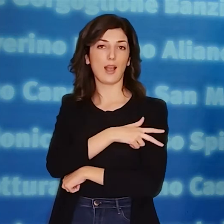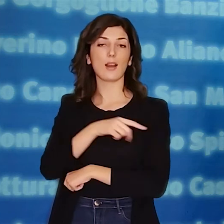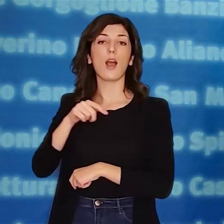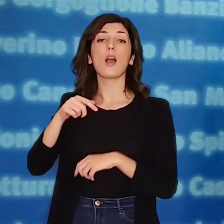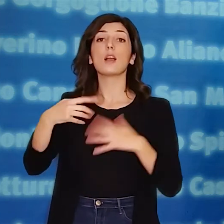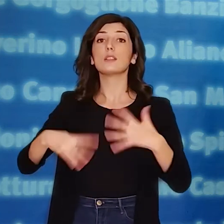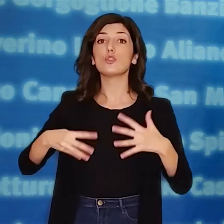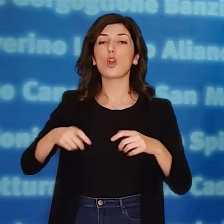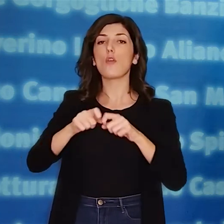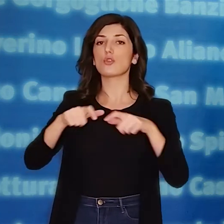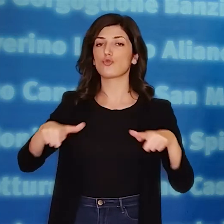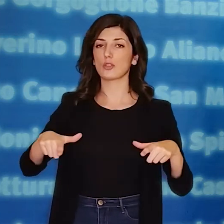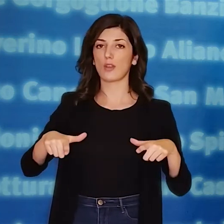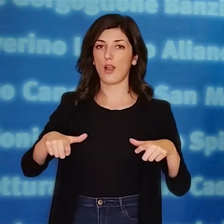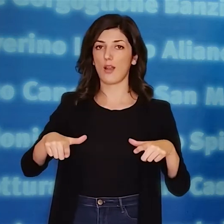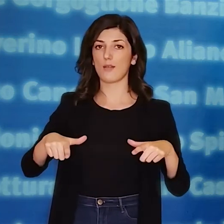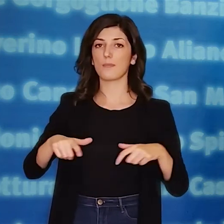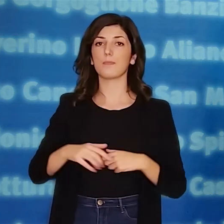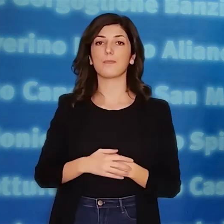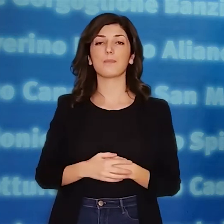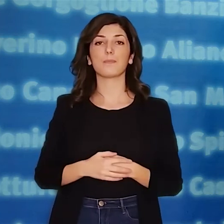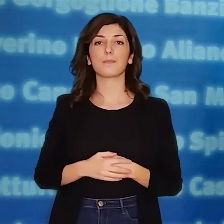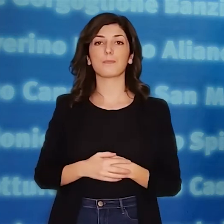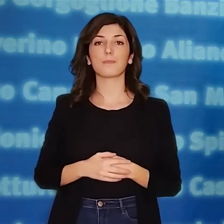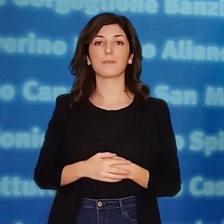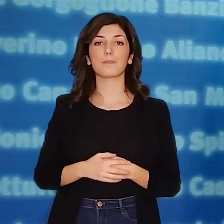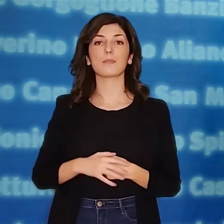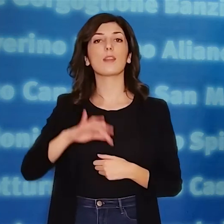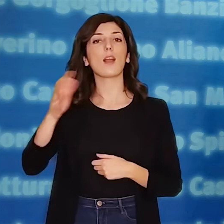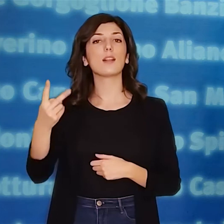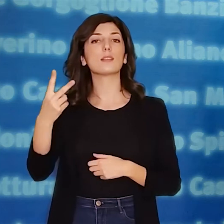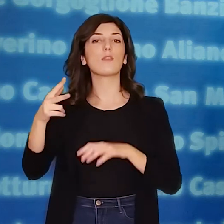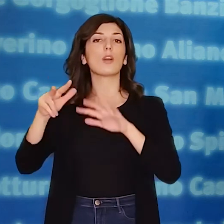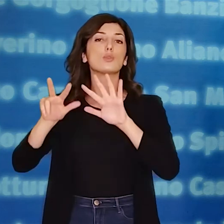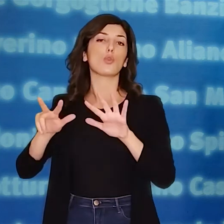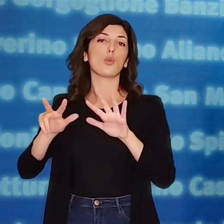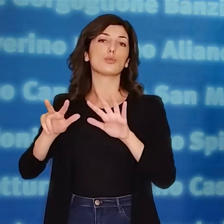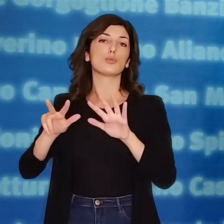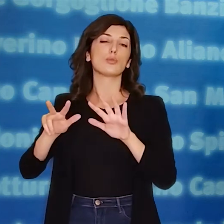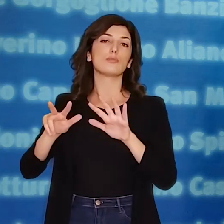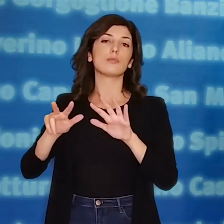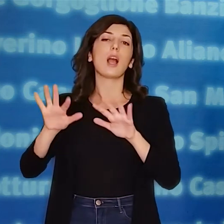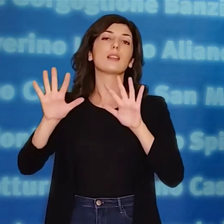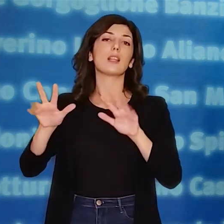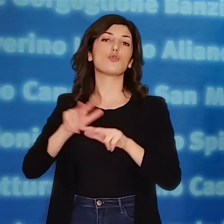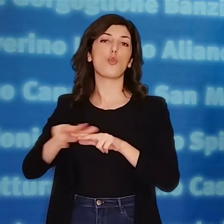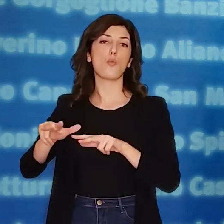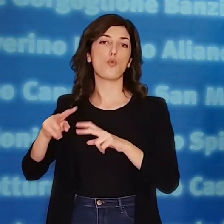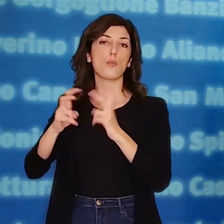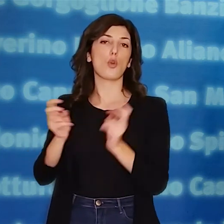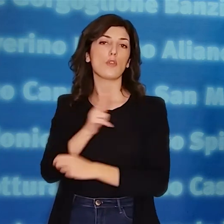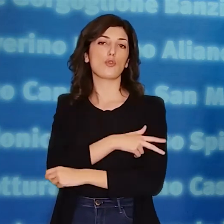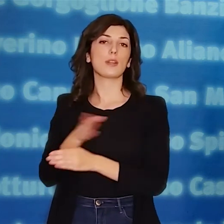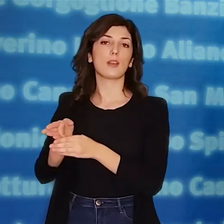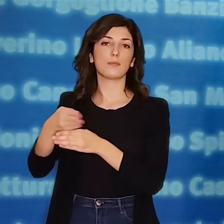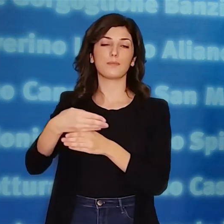provincia di Matera e di questi 19 interessano la città di Matera. I rimanenti 28 sono distribuiti in